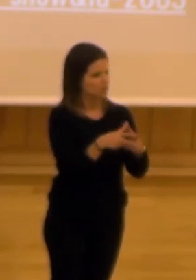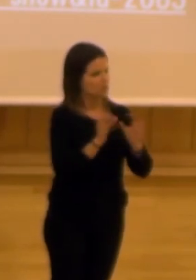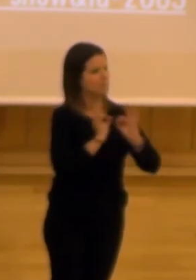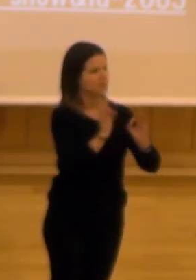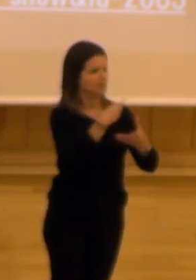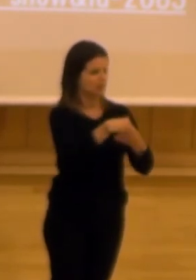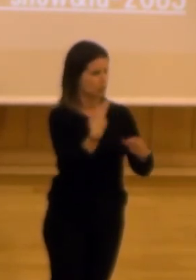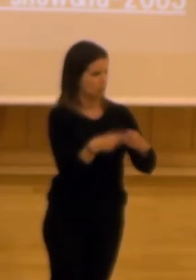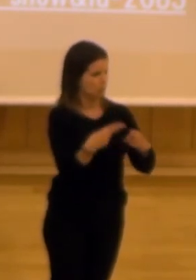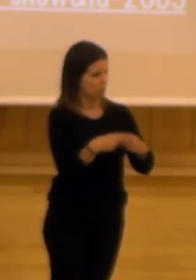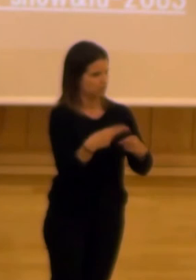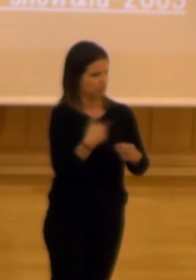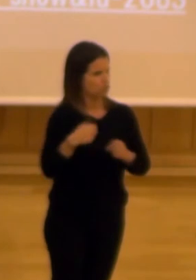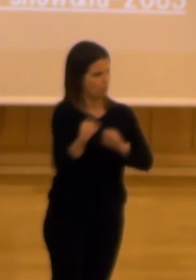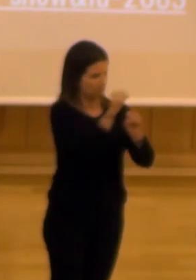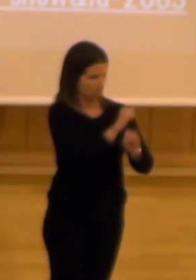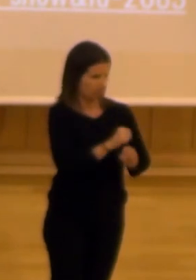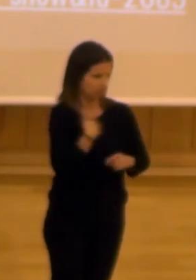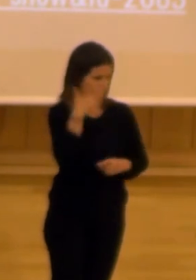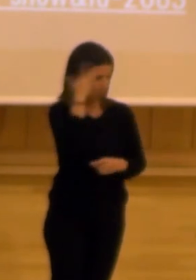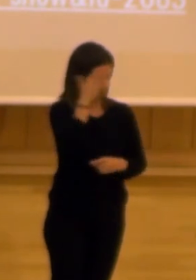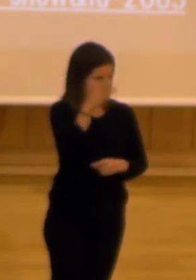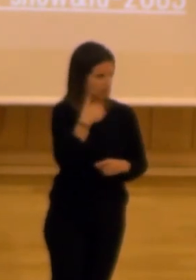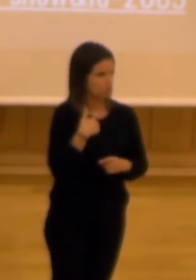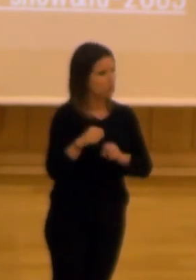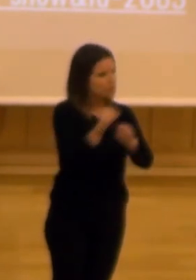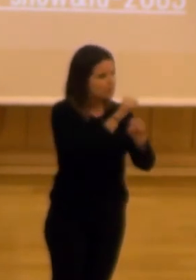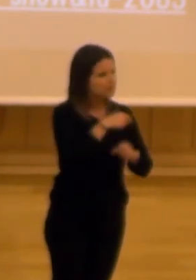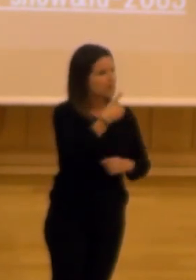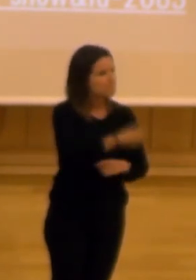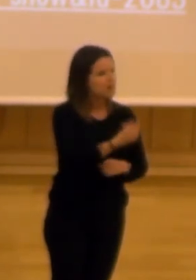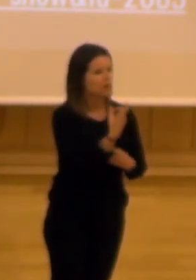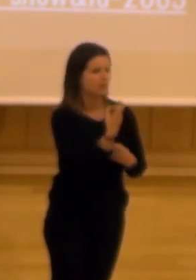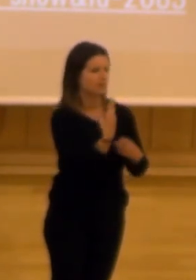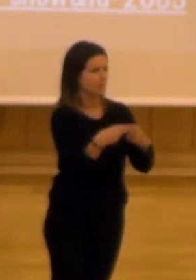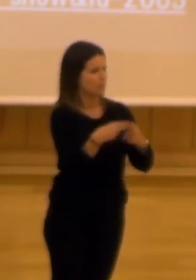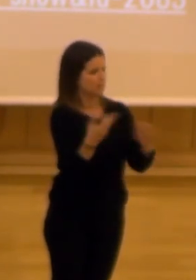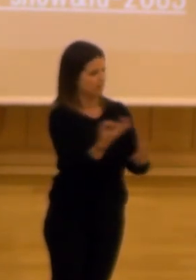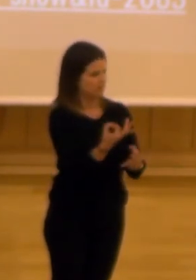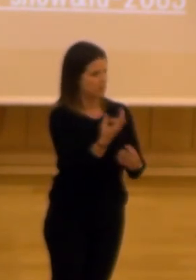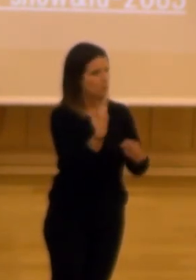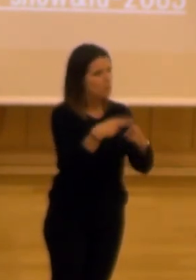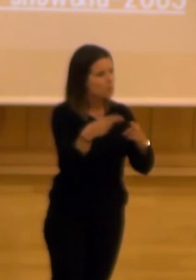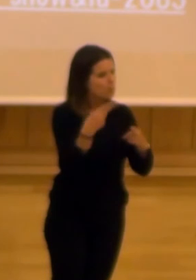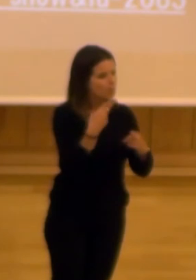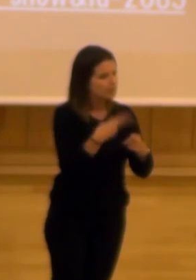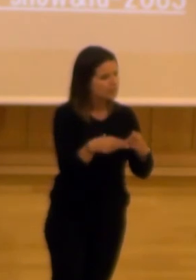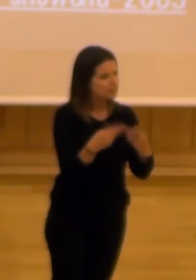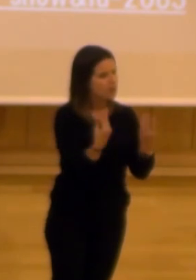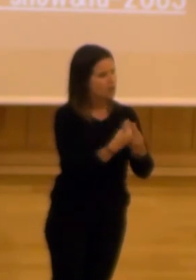especialmente en la política y yo soy un gran defensor o imagináis obviamente del valor y la necesidad de la política una política